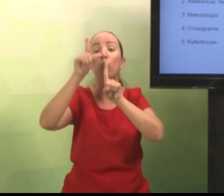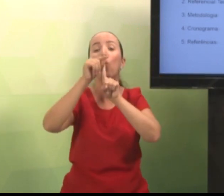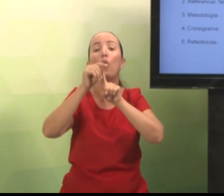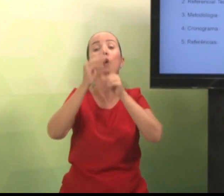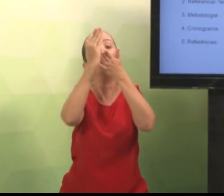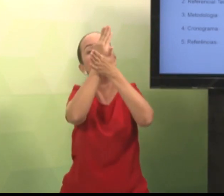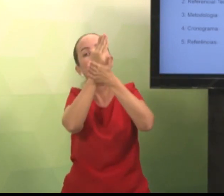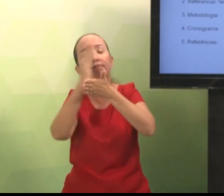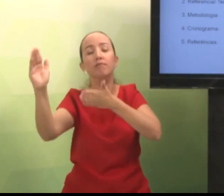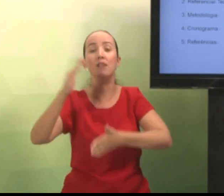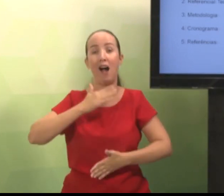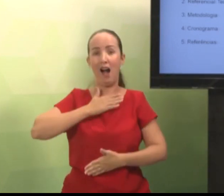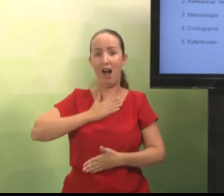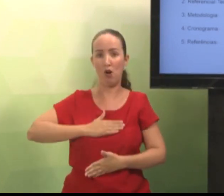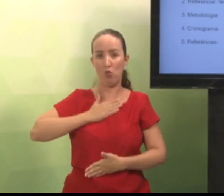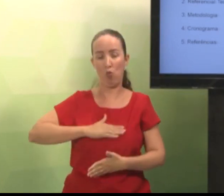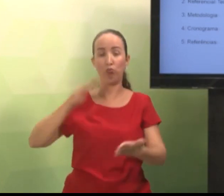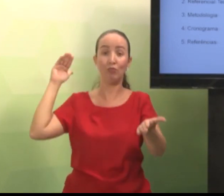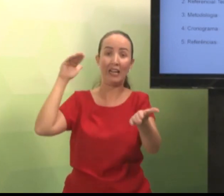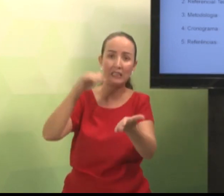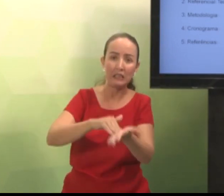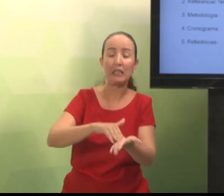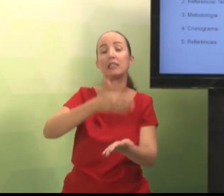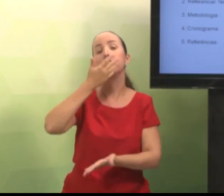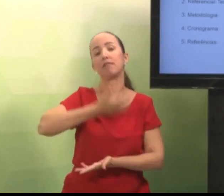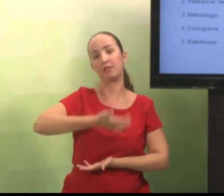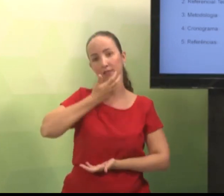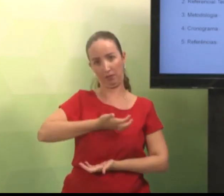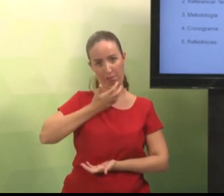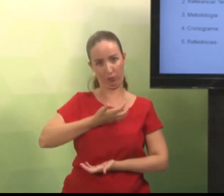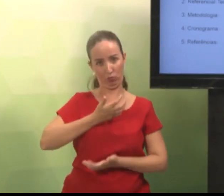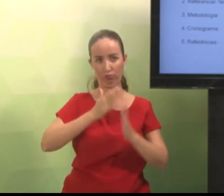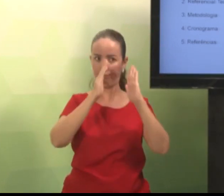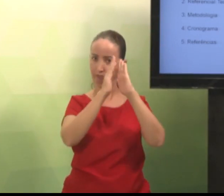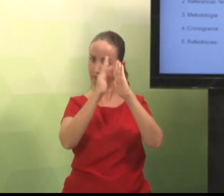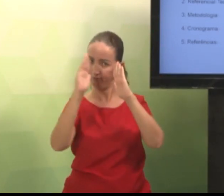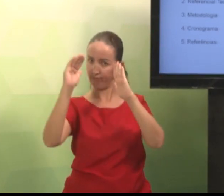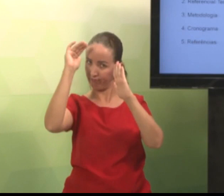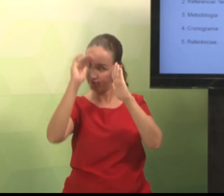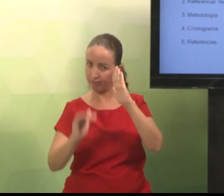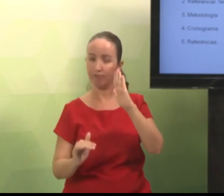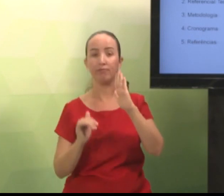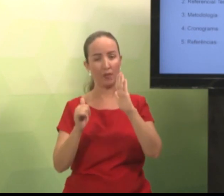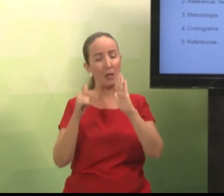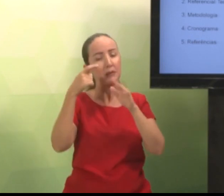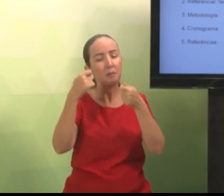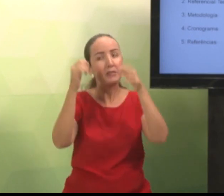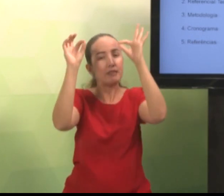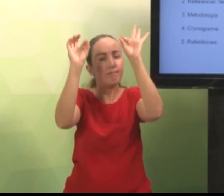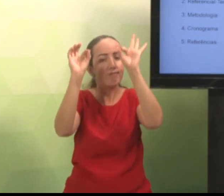explicar. Que você vai começar em agosto. E vai finalizar o projeto em dezembro.